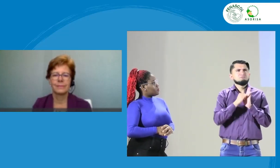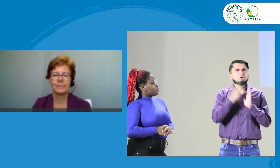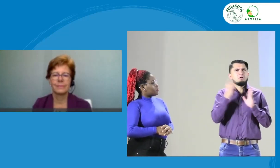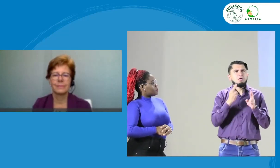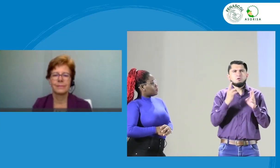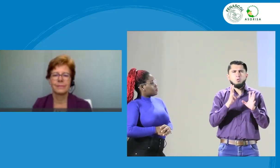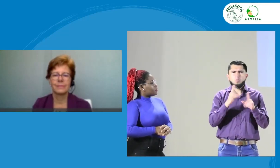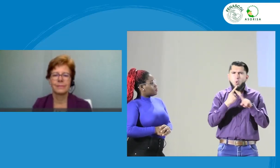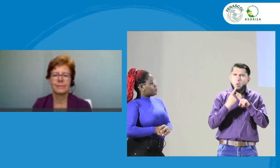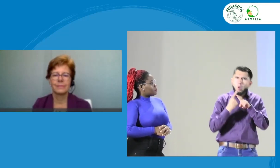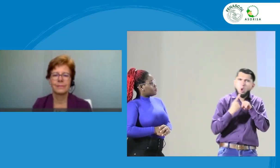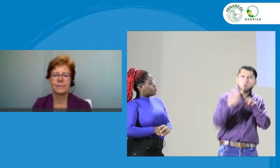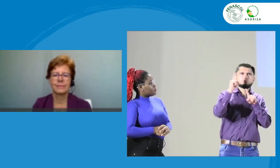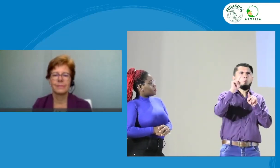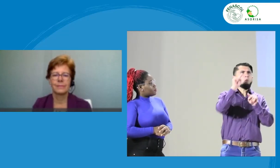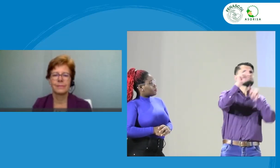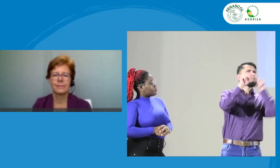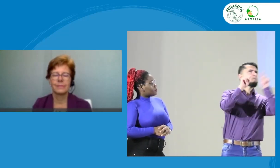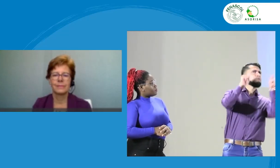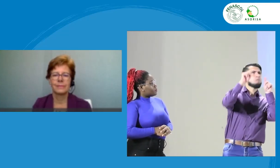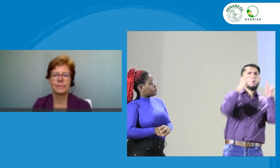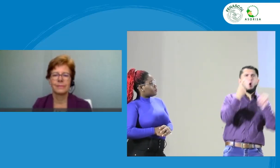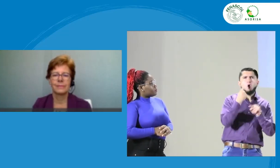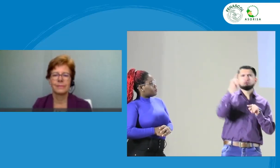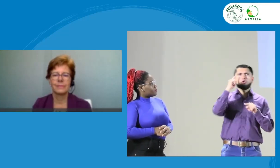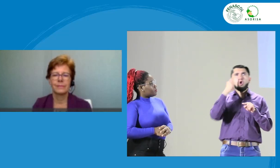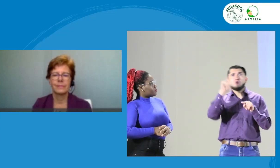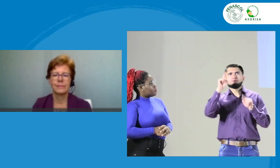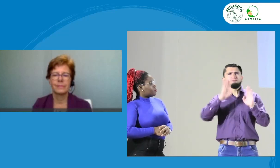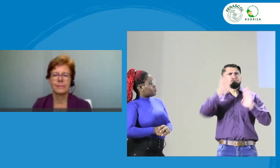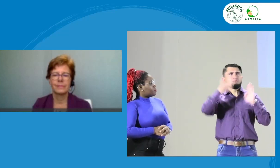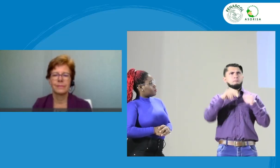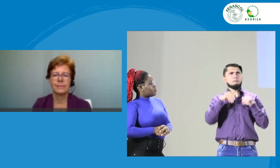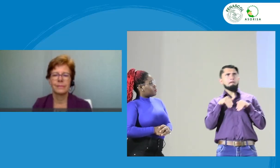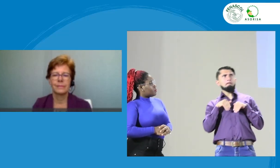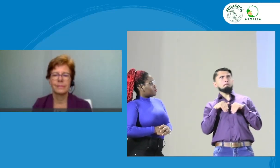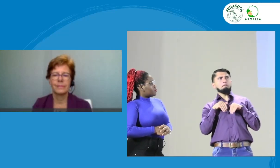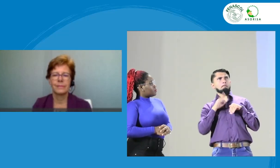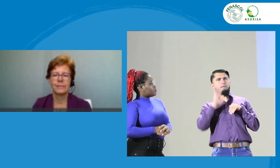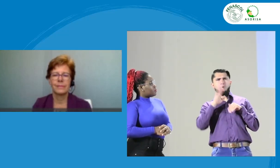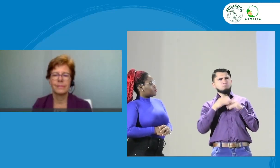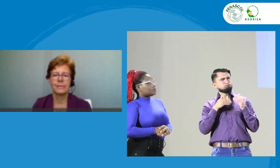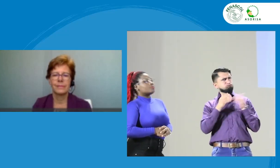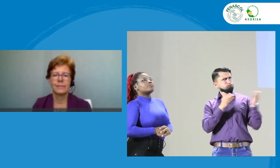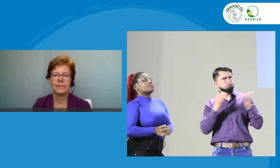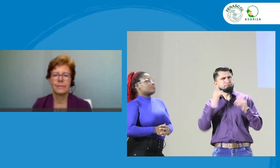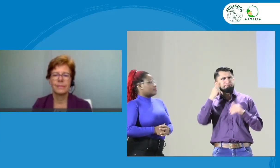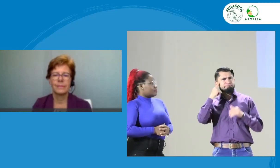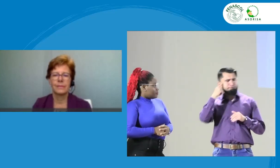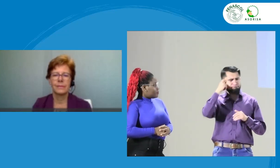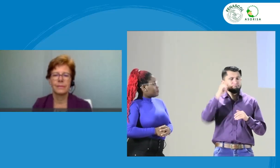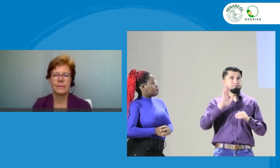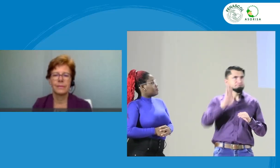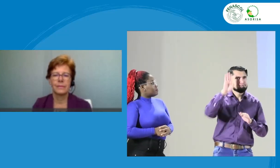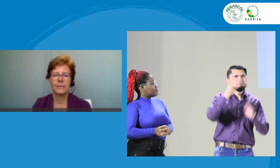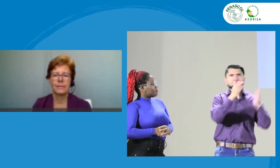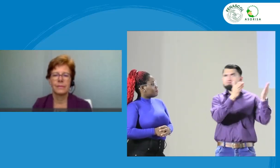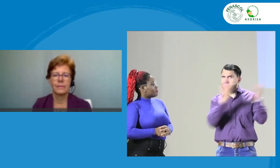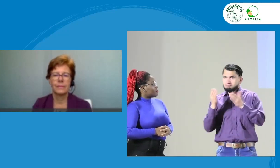pero de pronto se están viendo las mismas caras, las mismas personas que han comentado y esto hace que otras personas pues